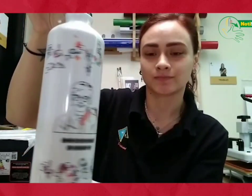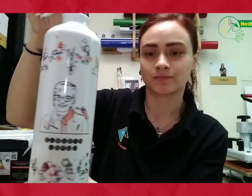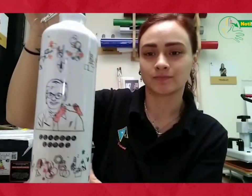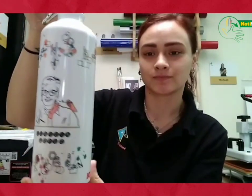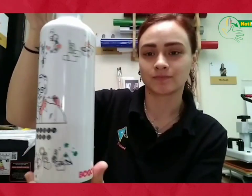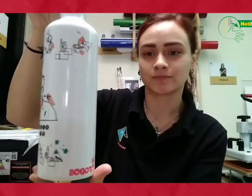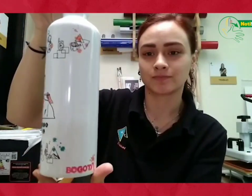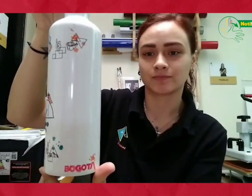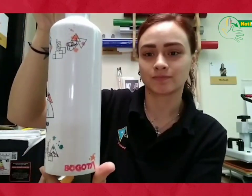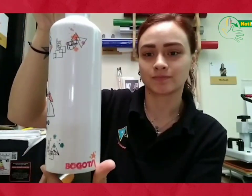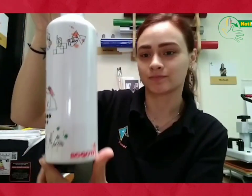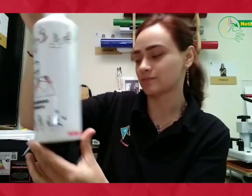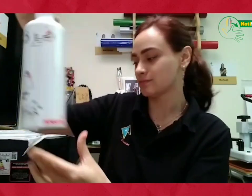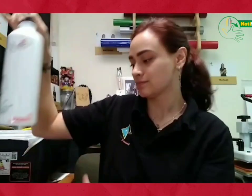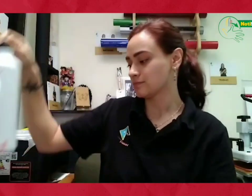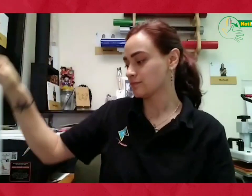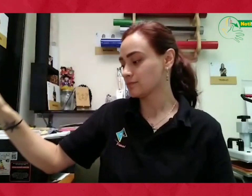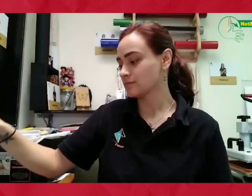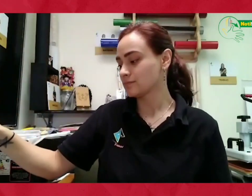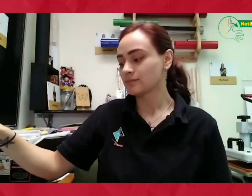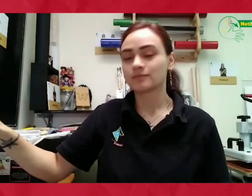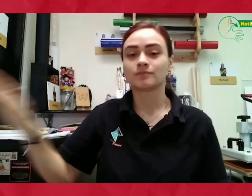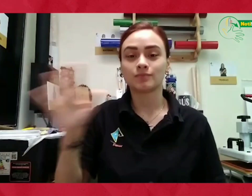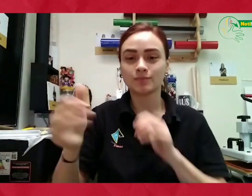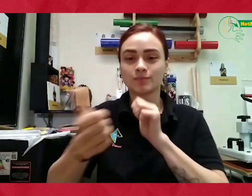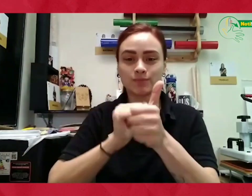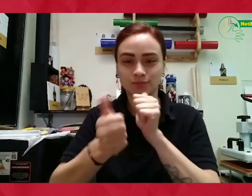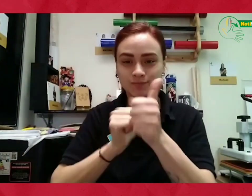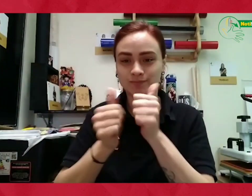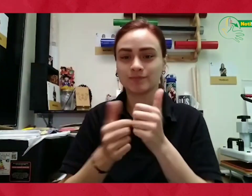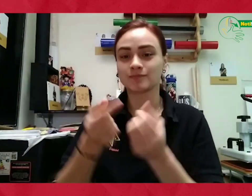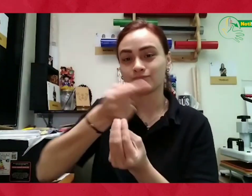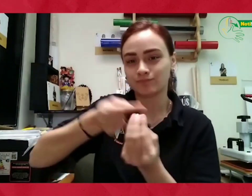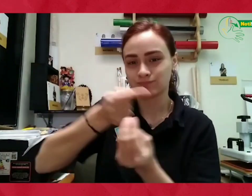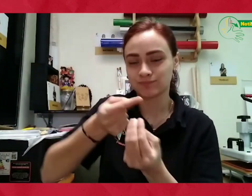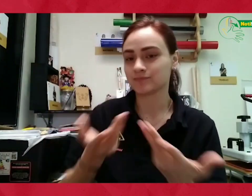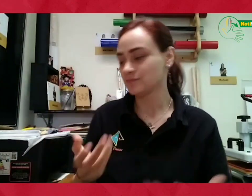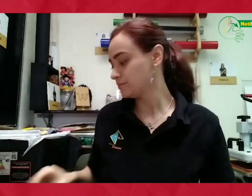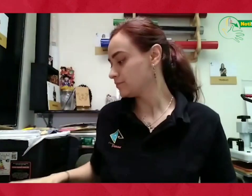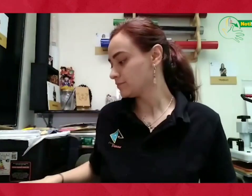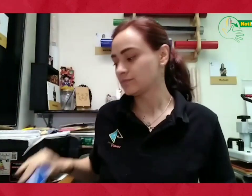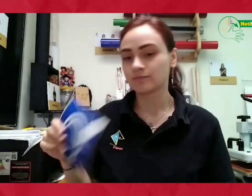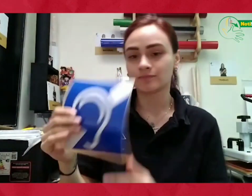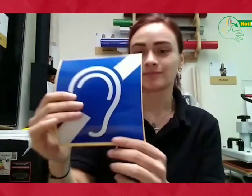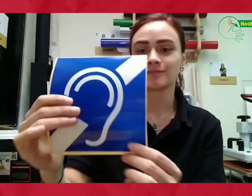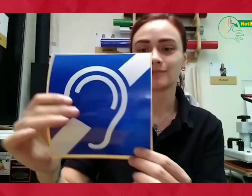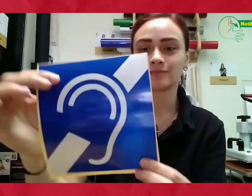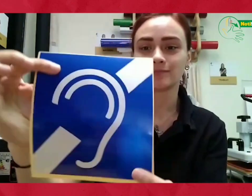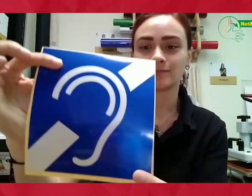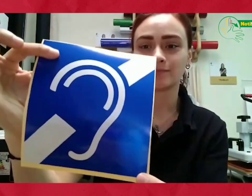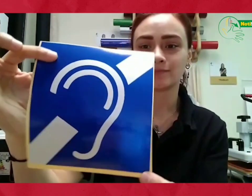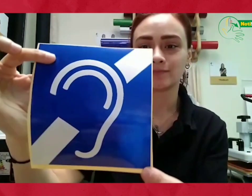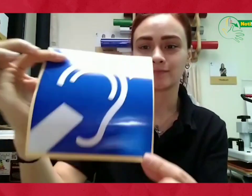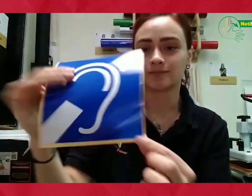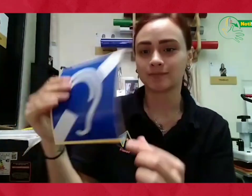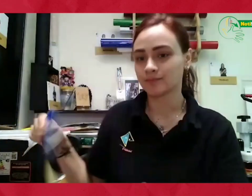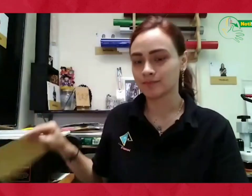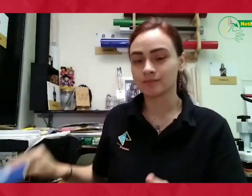otro producto. Este tiene que ver con profesional en deporte, también ofrezco